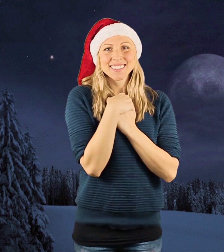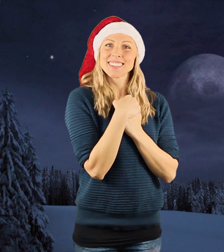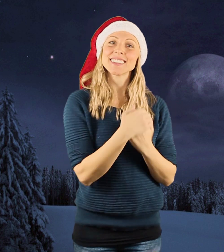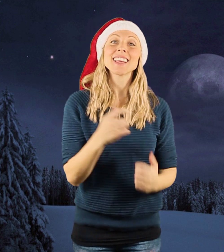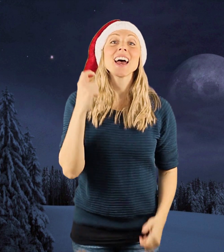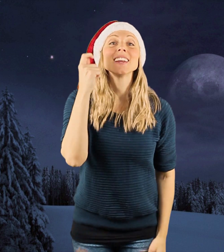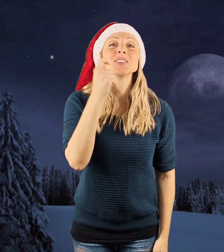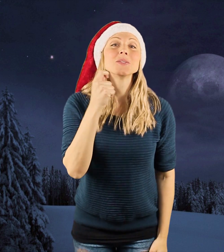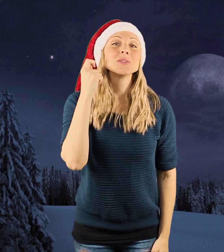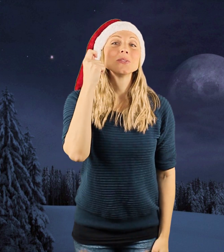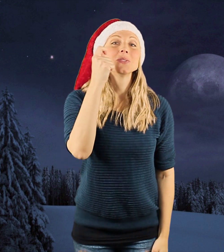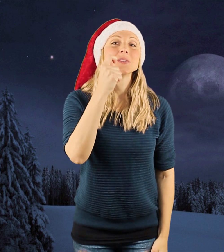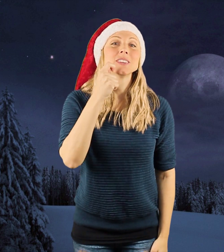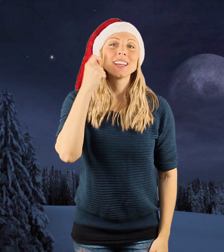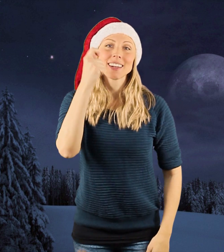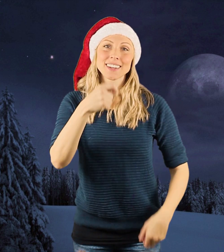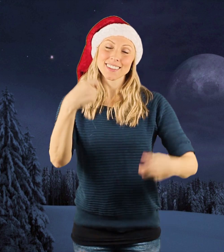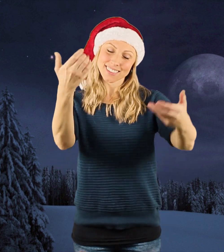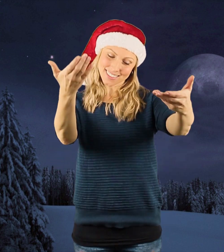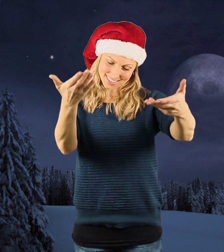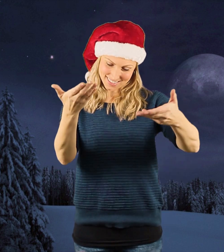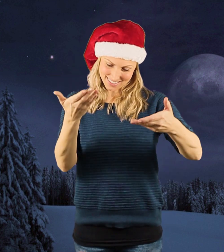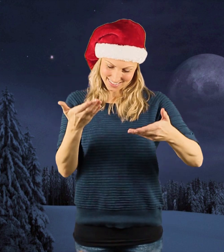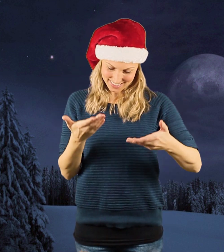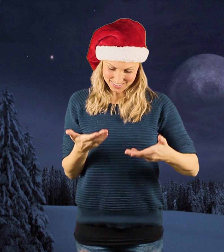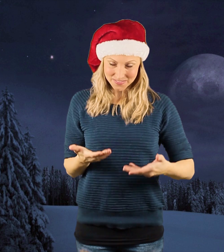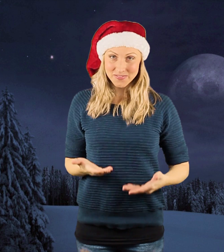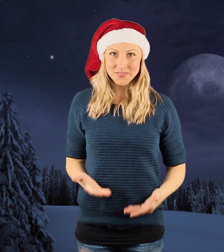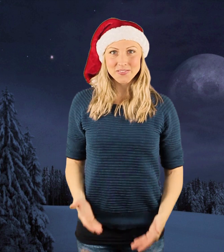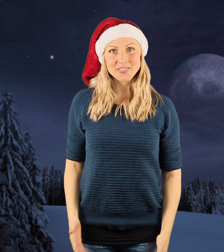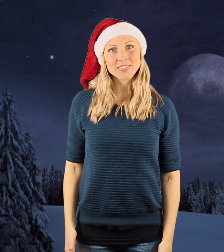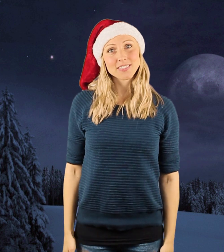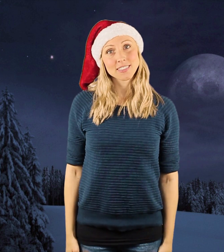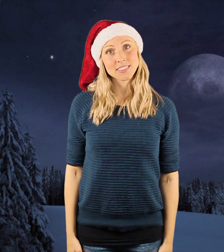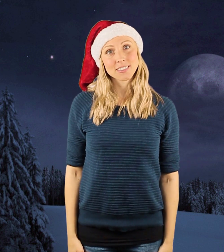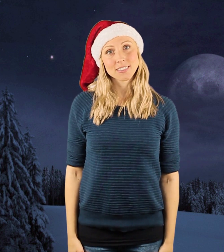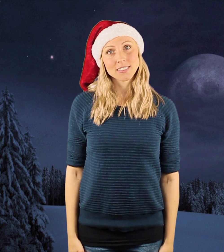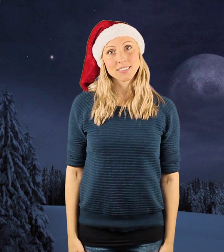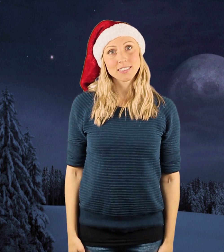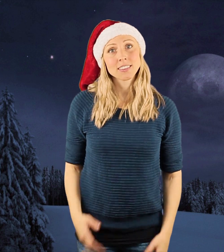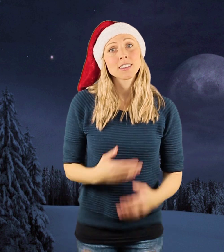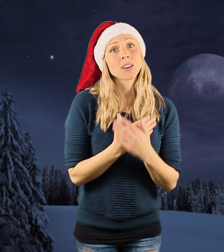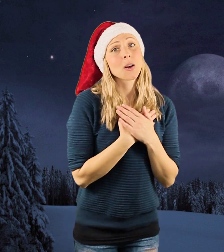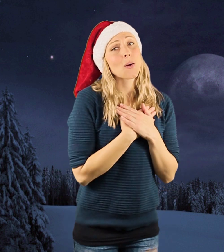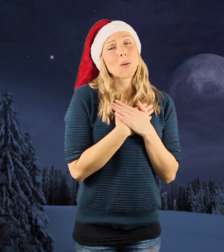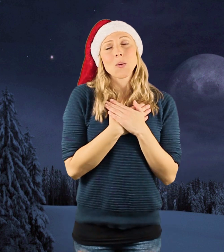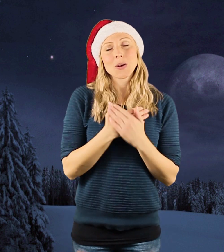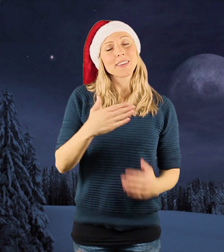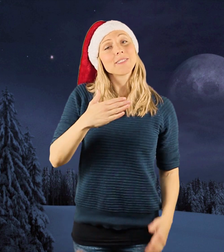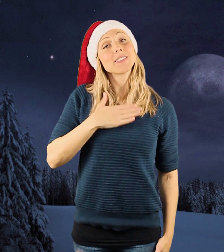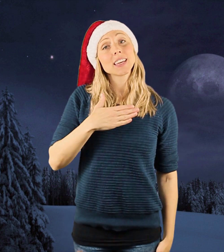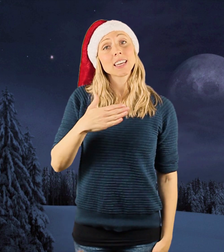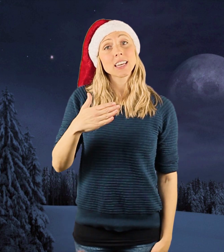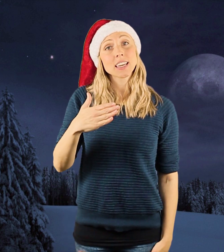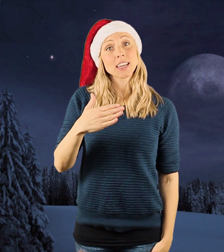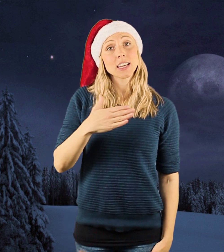Där djuren är här Och jag vill